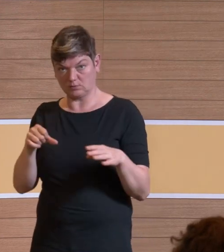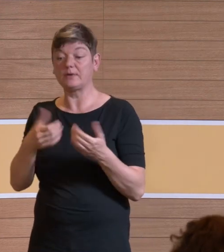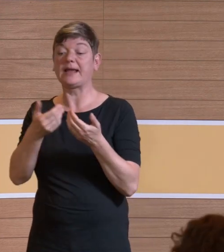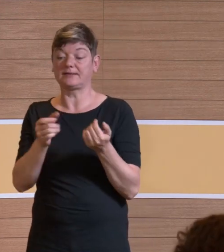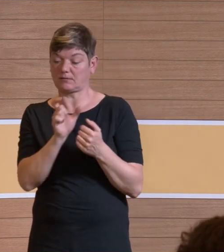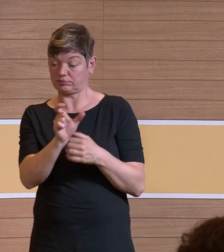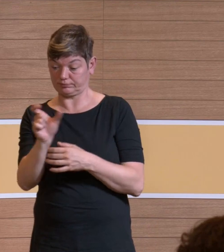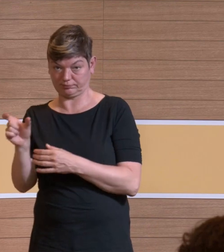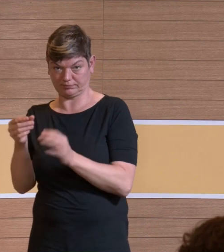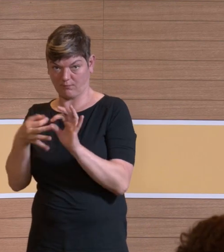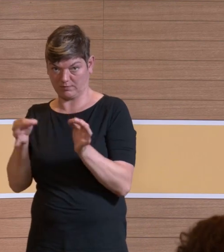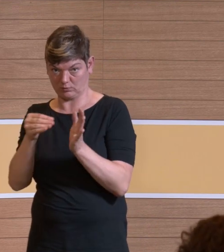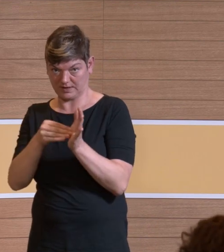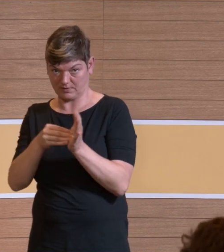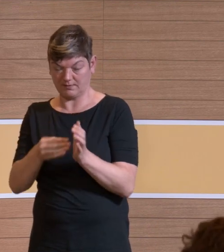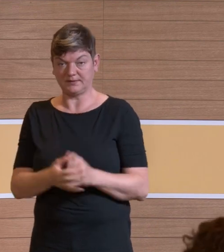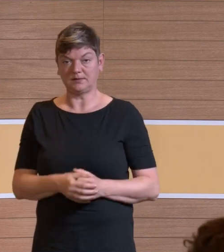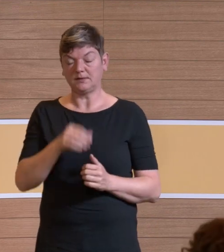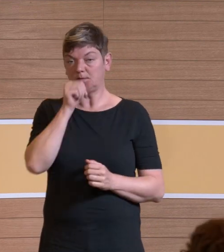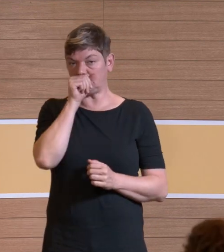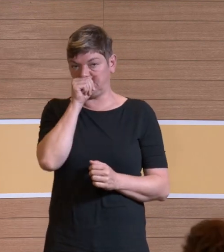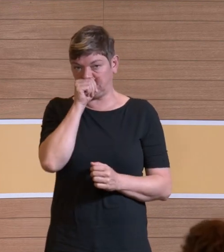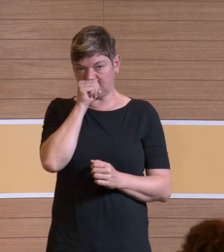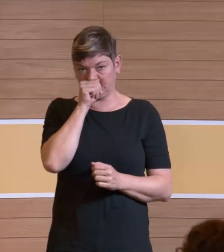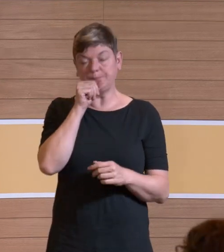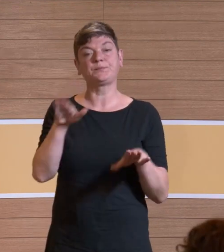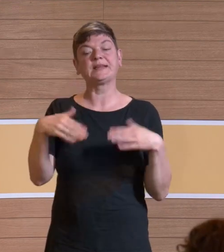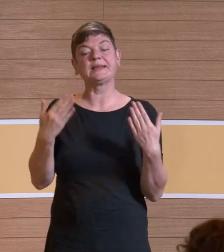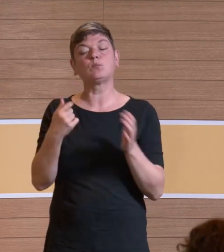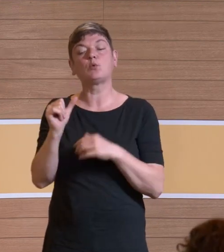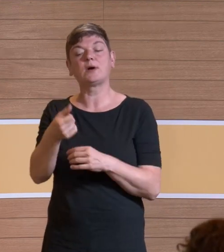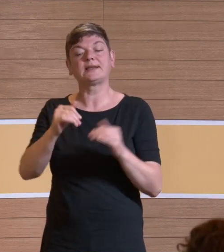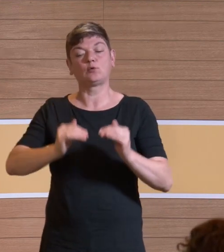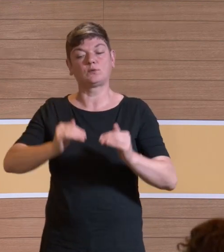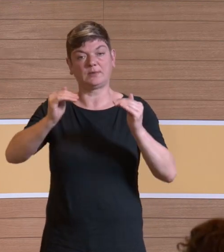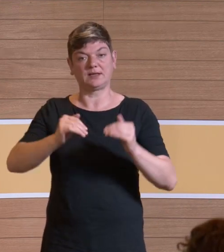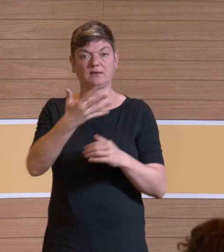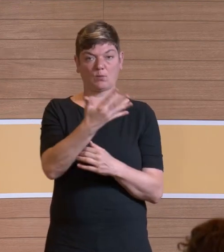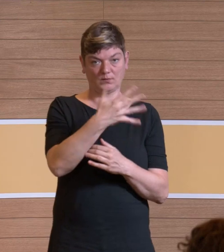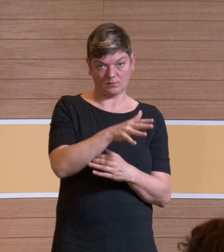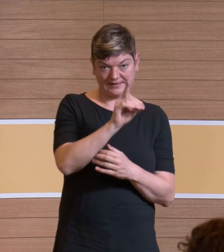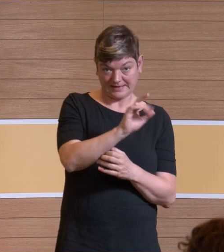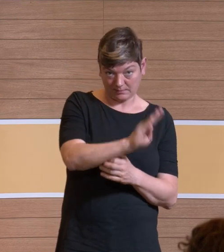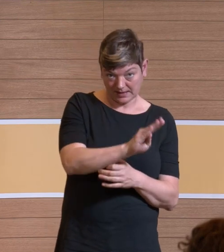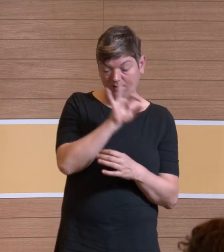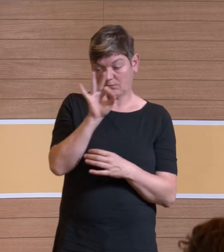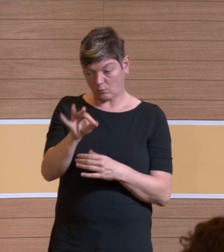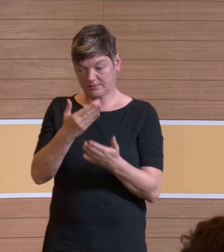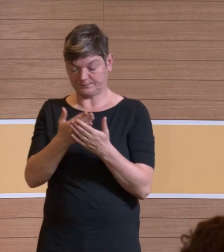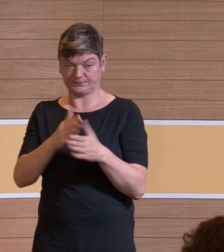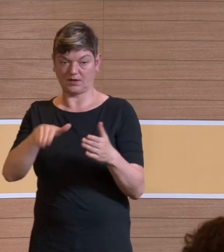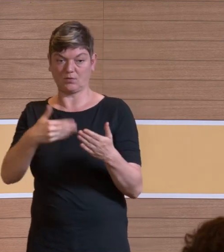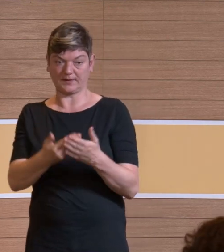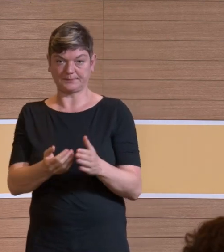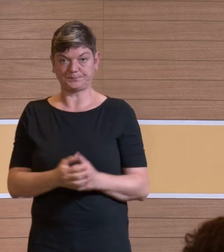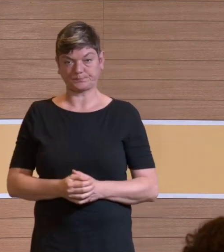erwähnt. Und dort wird festgelegt, dass es einen Beurteilungspegel von 55 Dezibel gibt für solche Tätigkeiten. Das